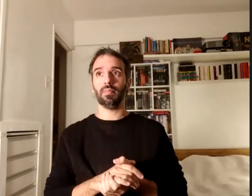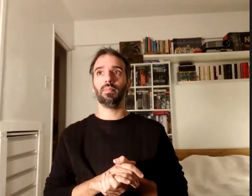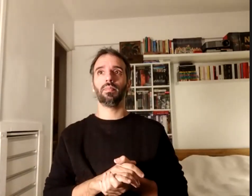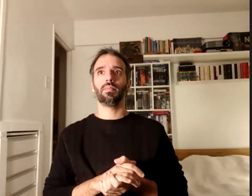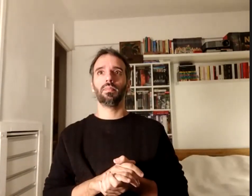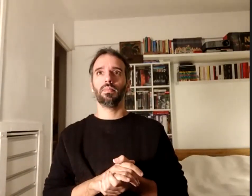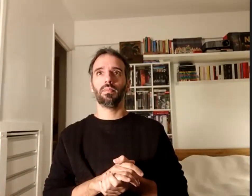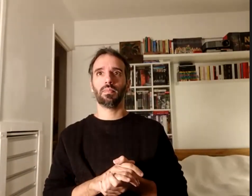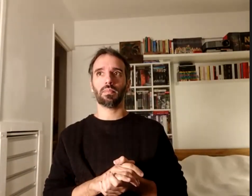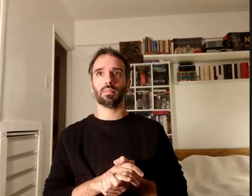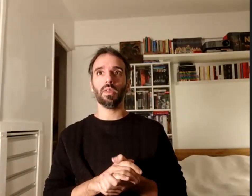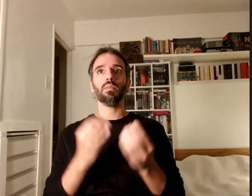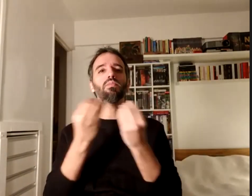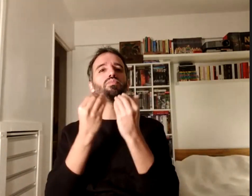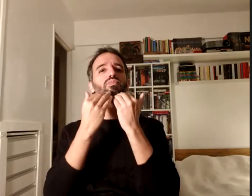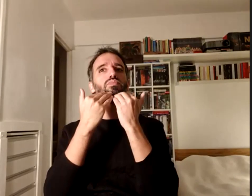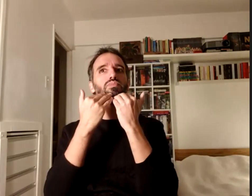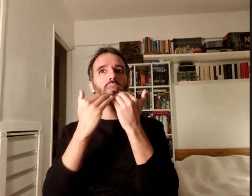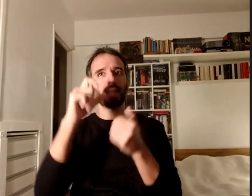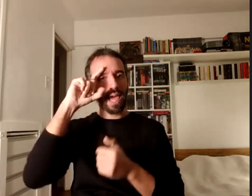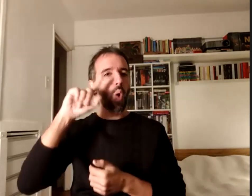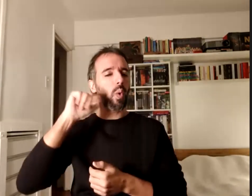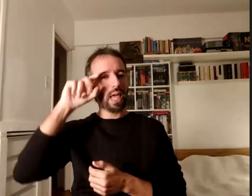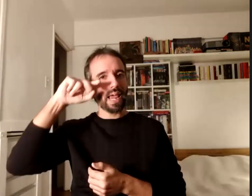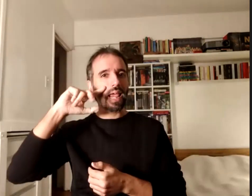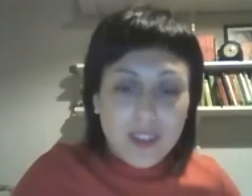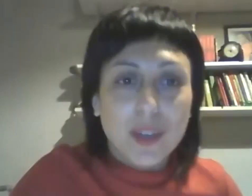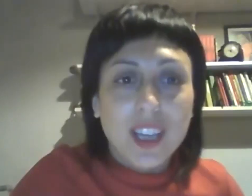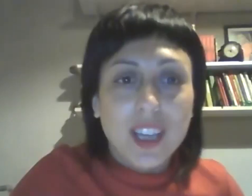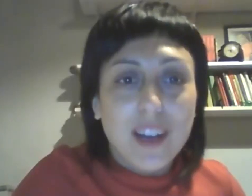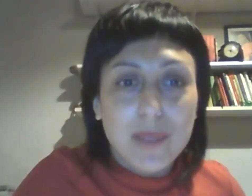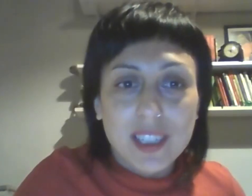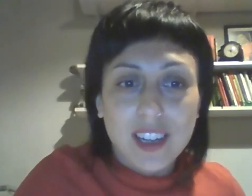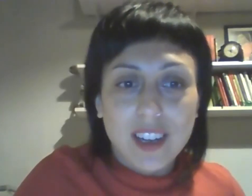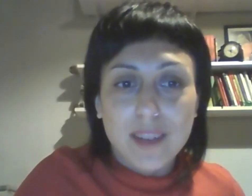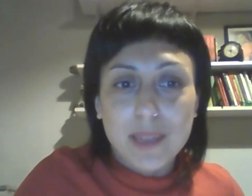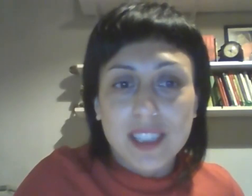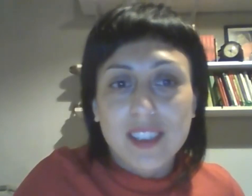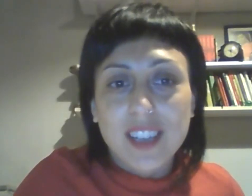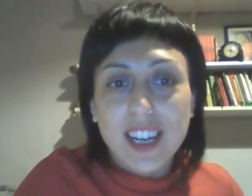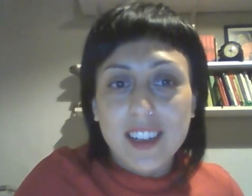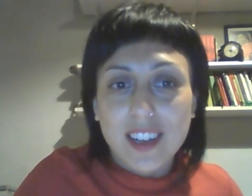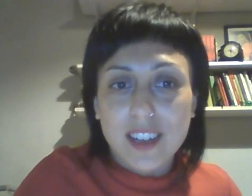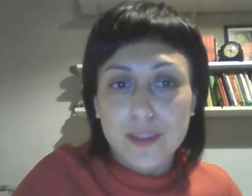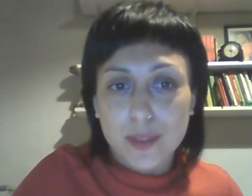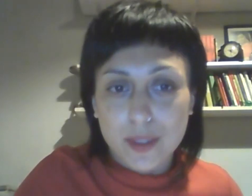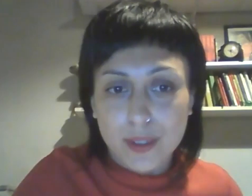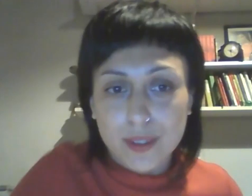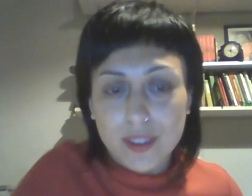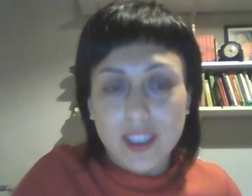muchas gracias Eugenia bueno voy a pasar a presentar a nuestros siguientes